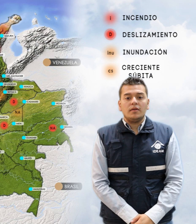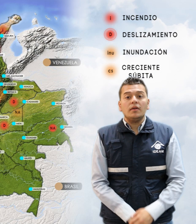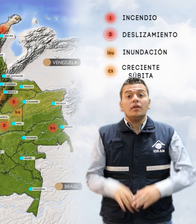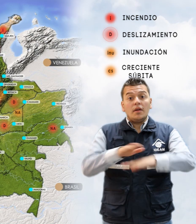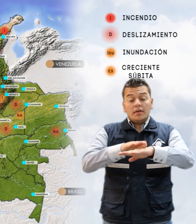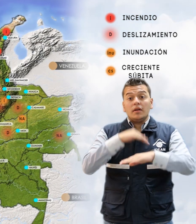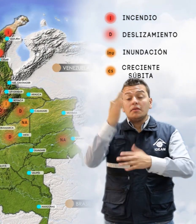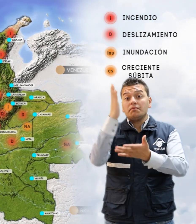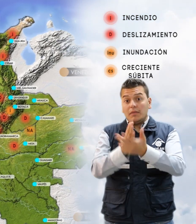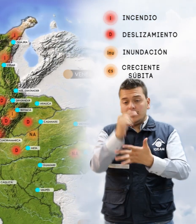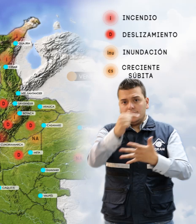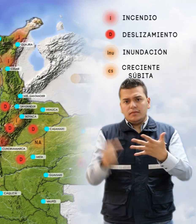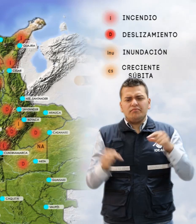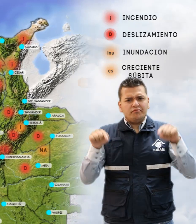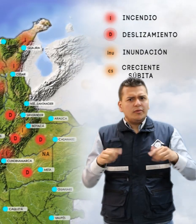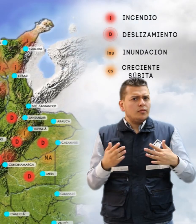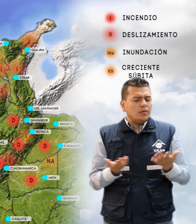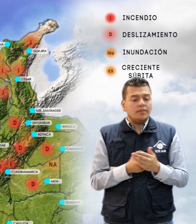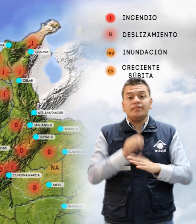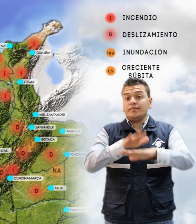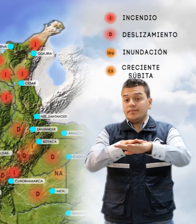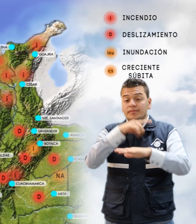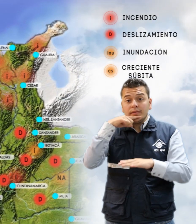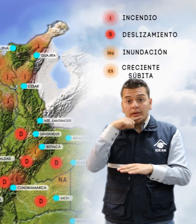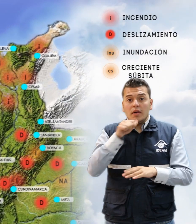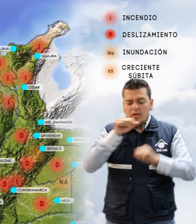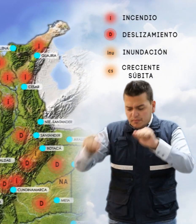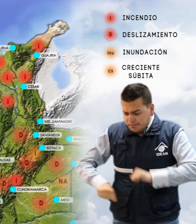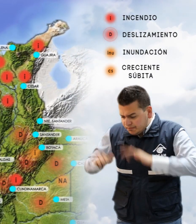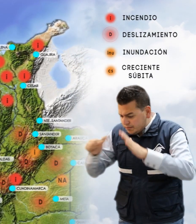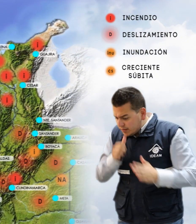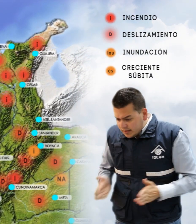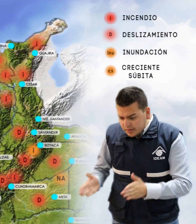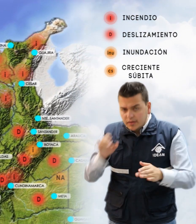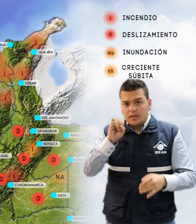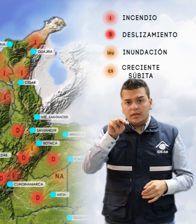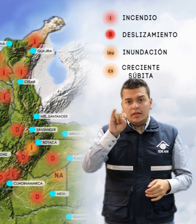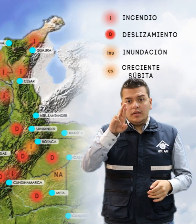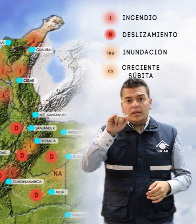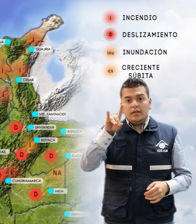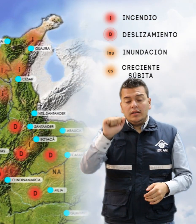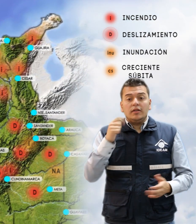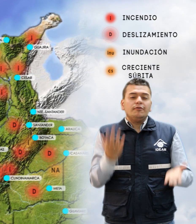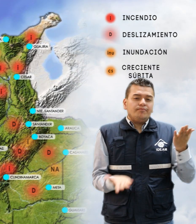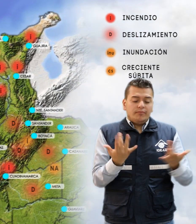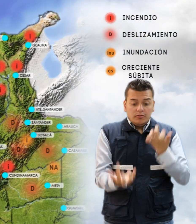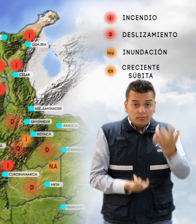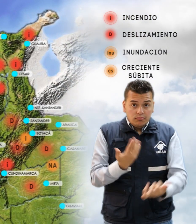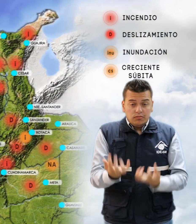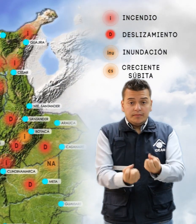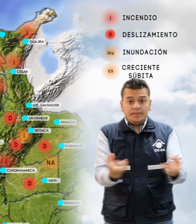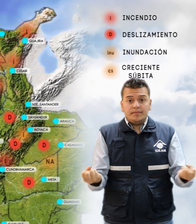Las alertas que continúan vigentes por el día de hoy son las siguientes. En alerta roja por niveles altos en el río Inirida, por alta probabilidad de incendios de la